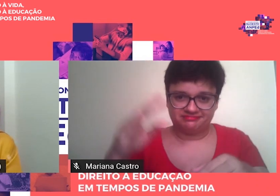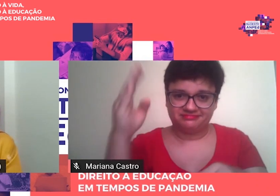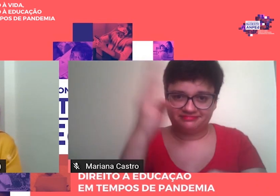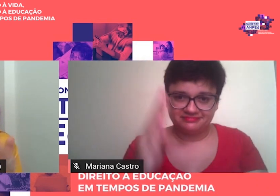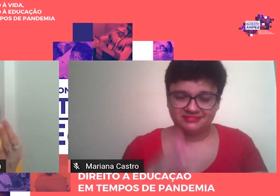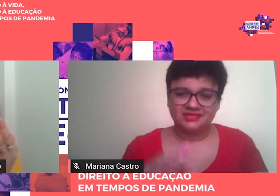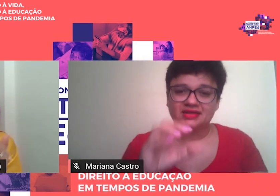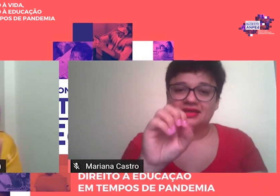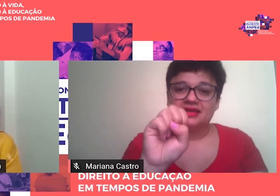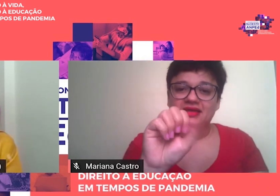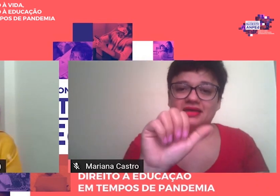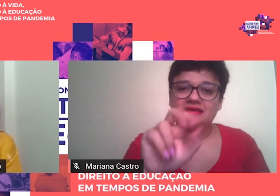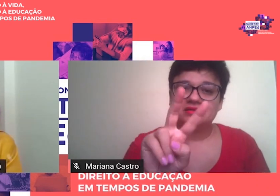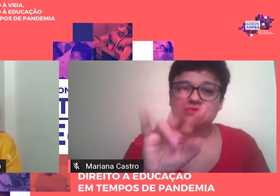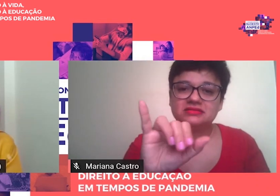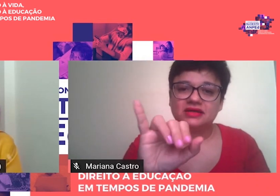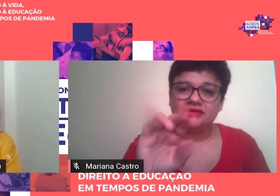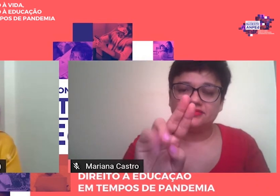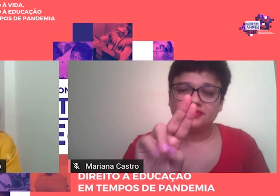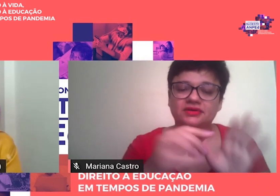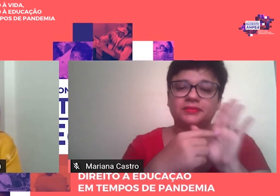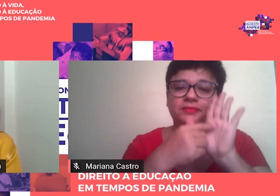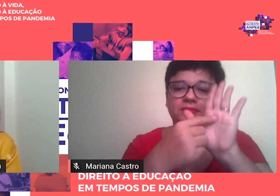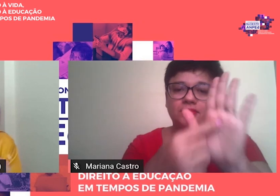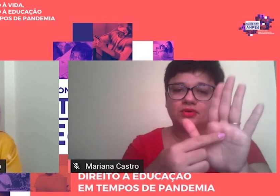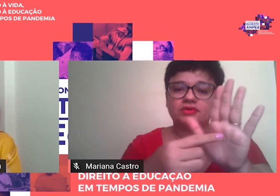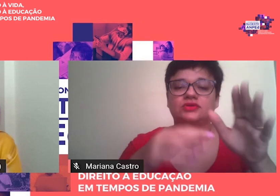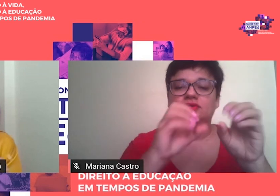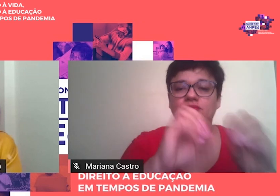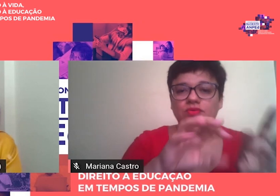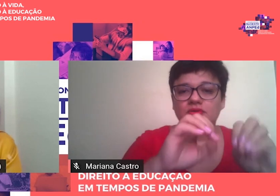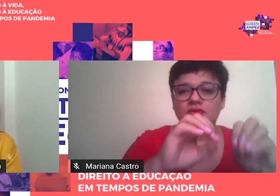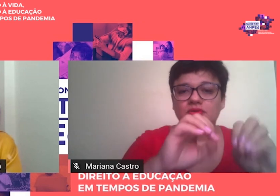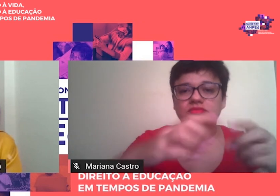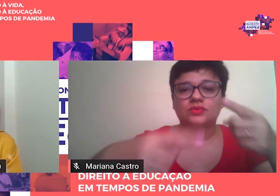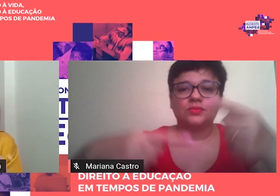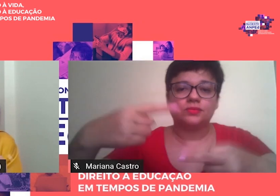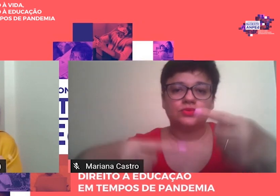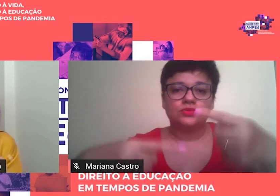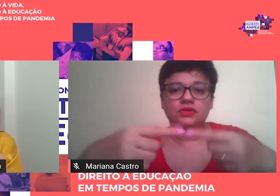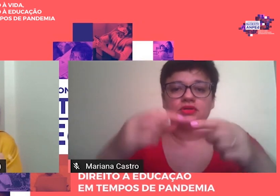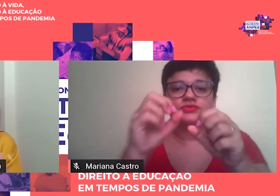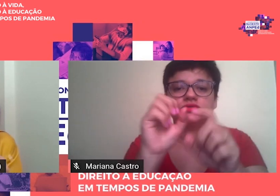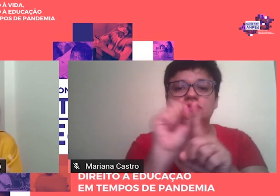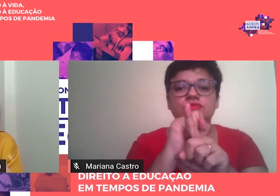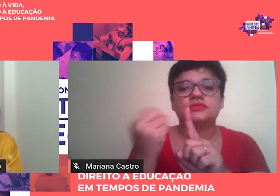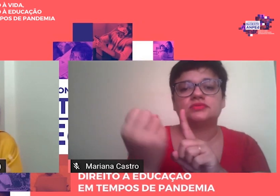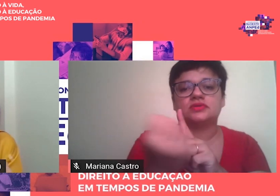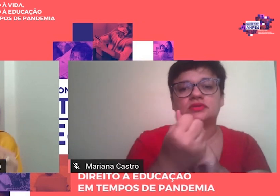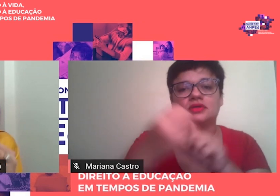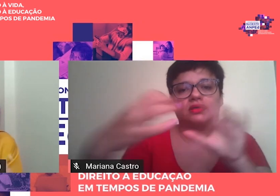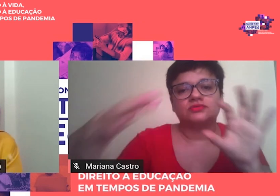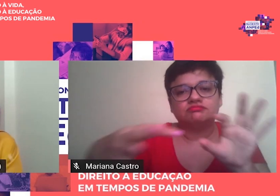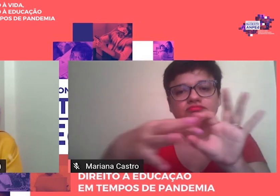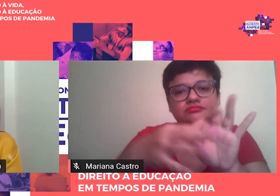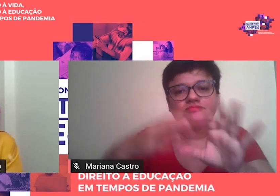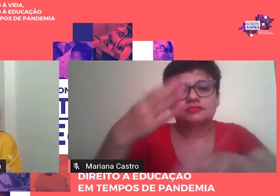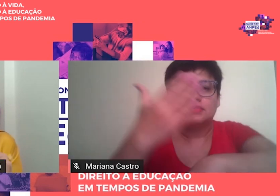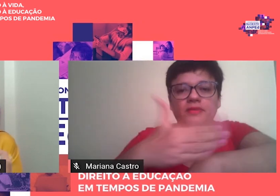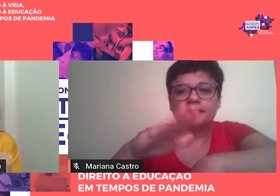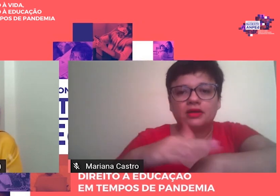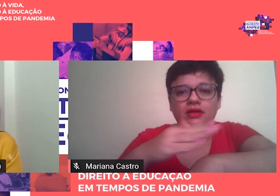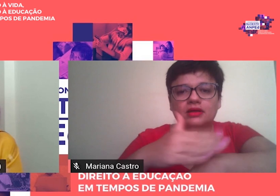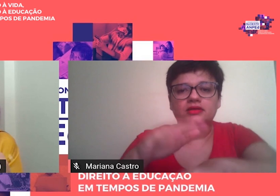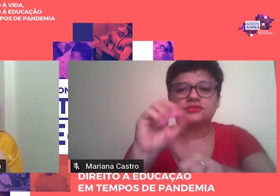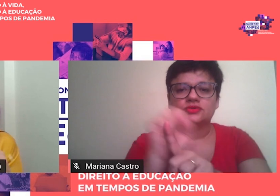circulação Entre educação Entre Política E sociedade Em uma prática Social Comum